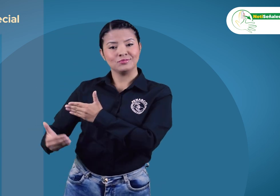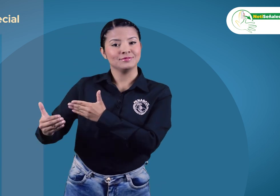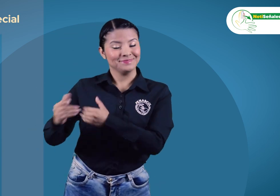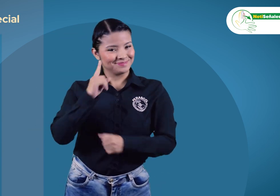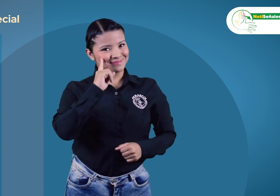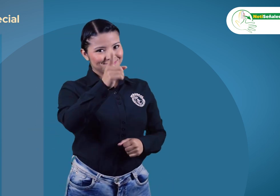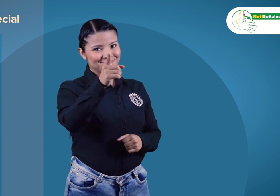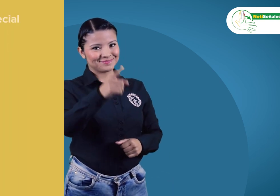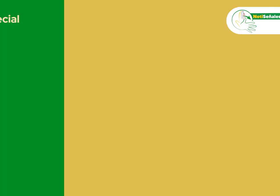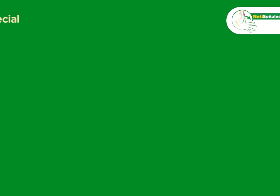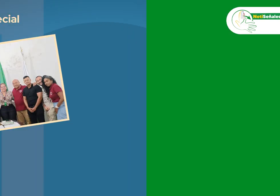observen